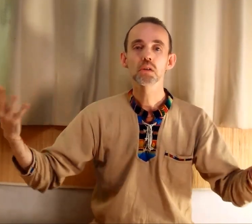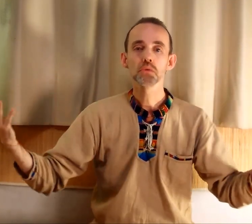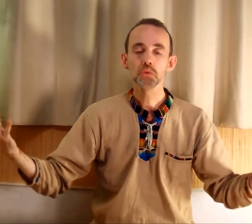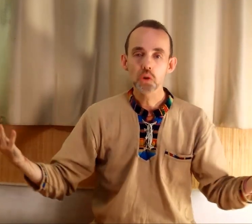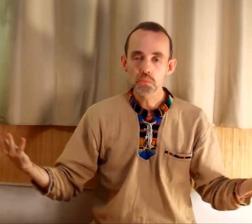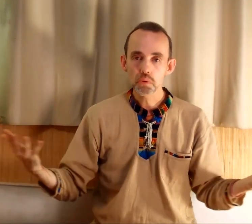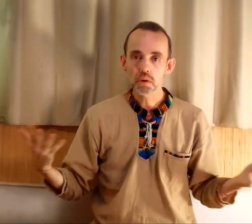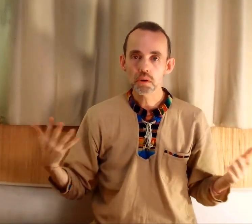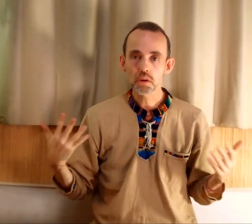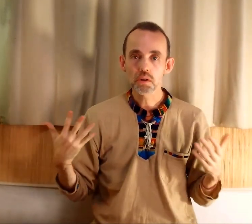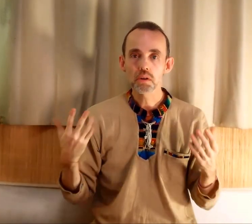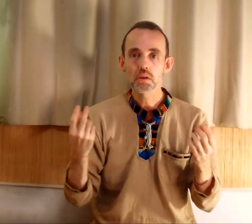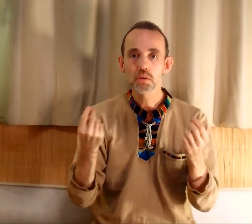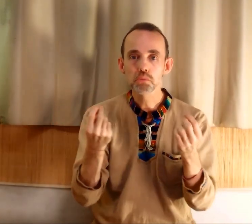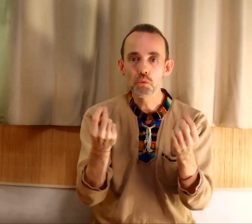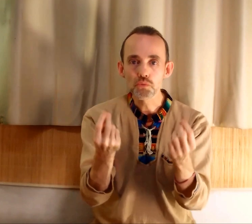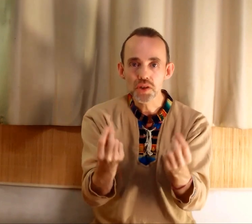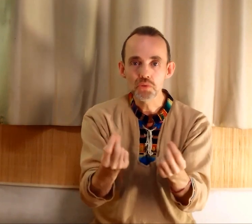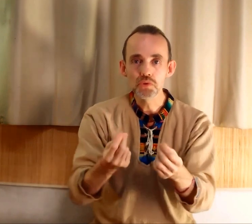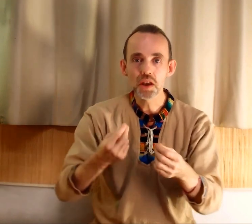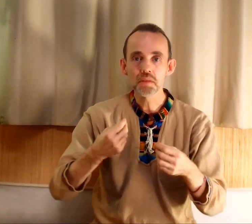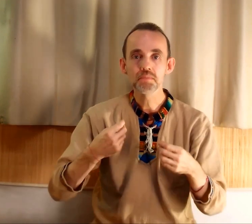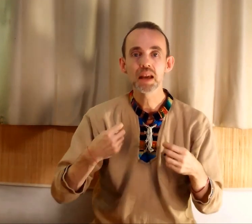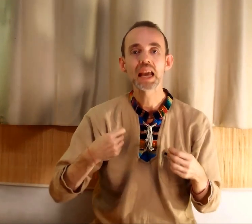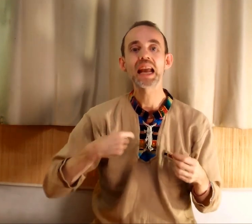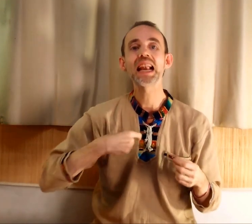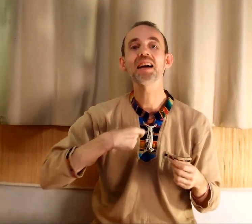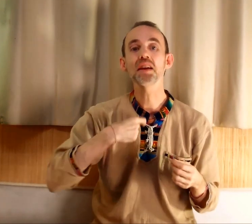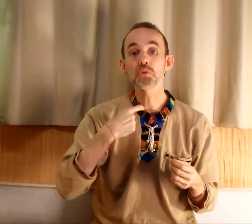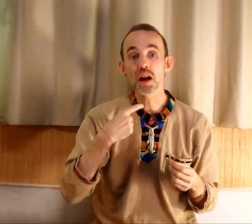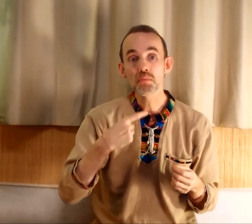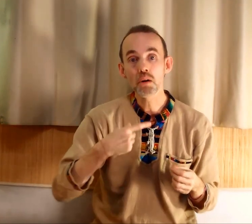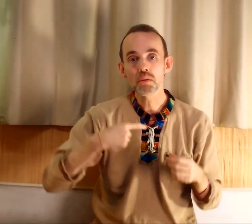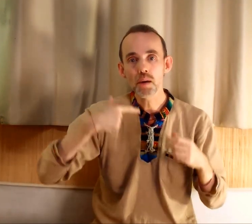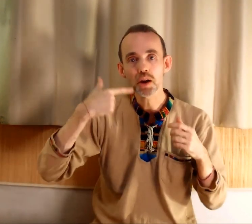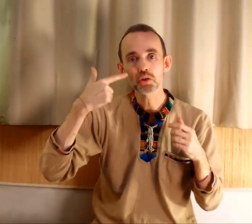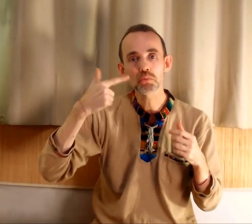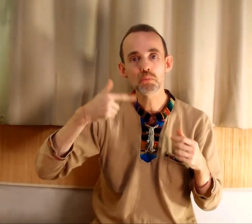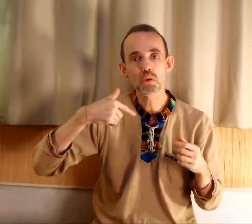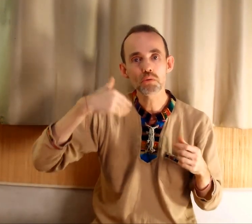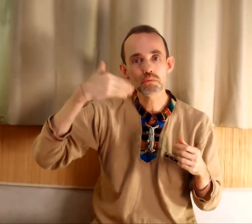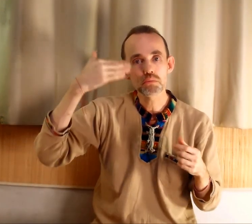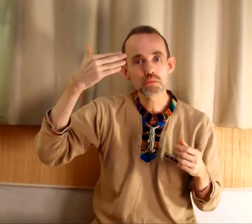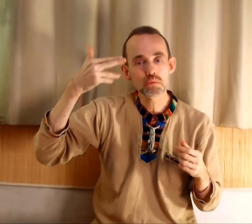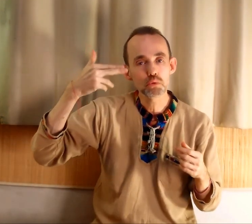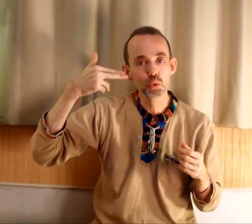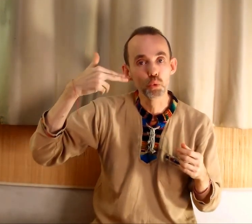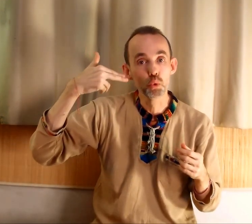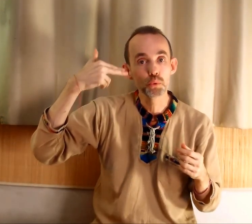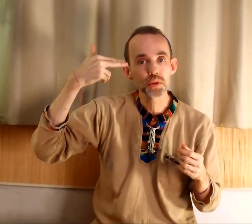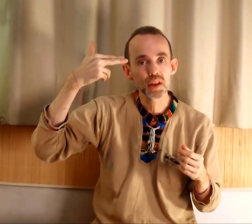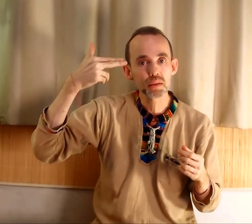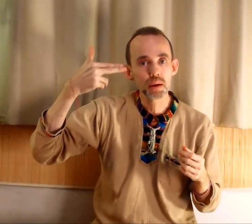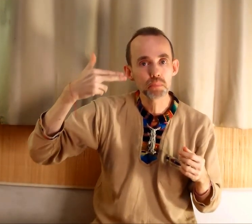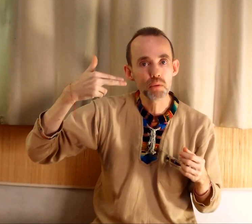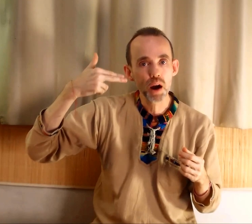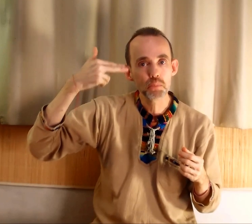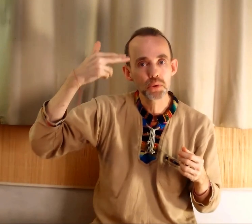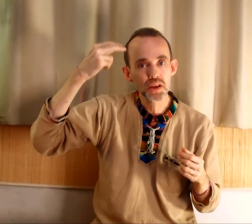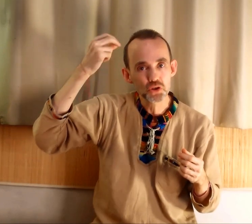du temps pour vous écouter ». là, naturellement, à partir du moment où votre tête ne va pas avoir à penser